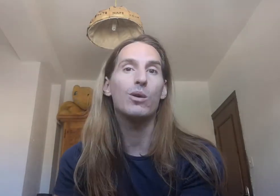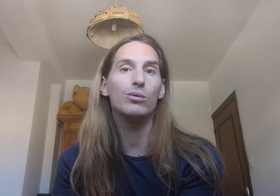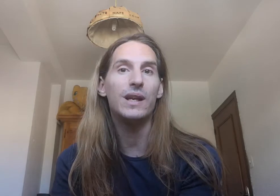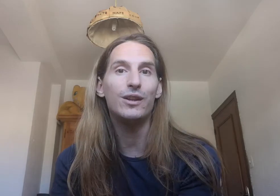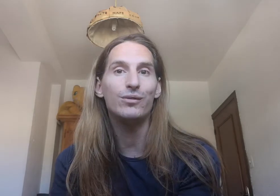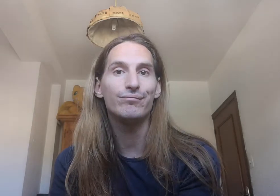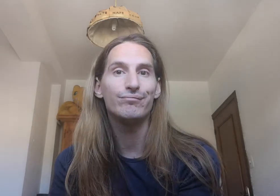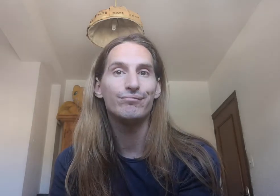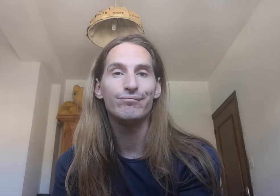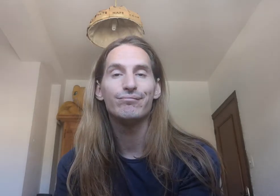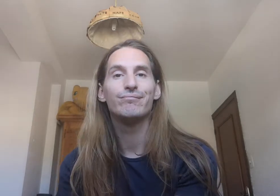el contrato